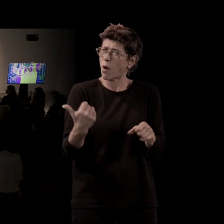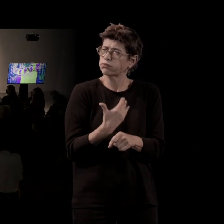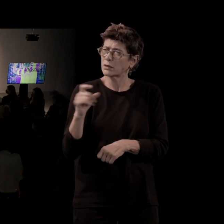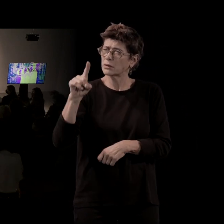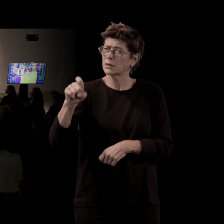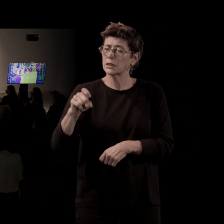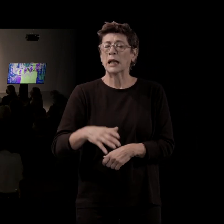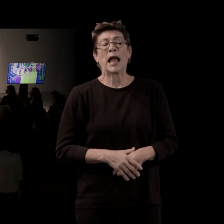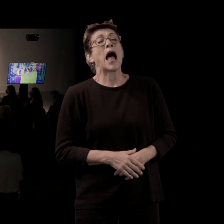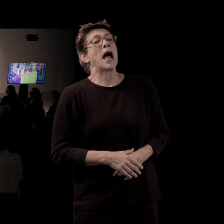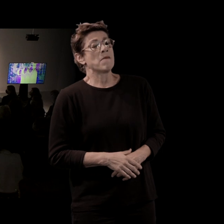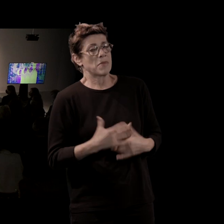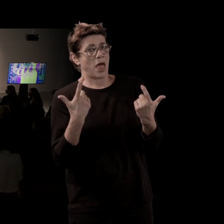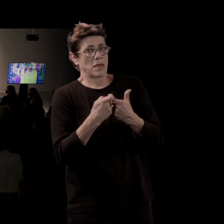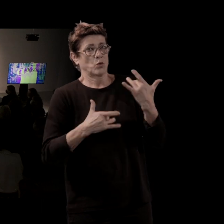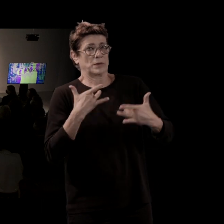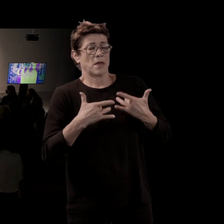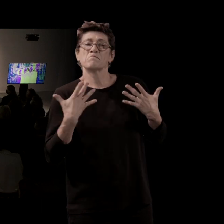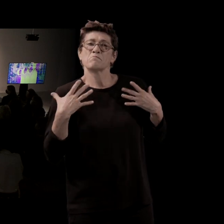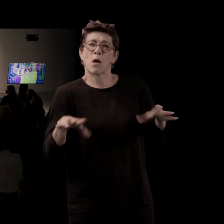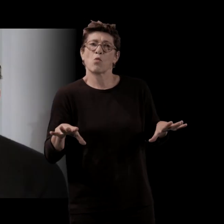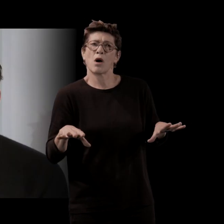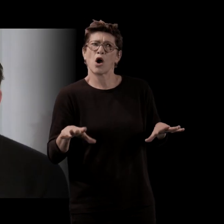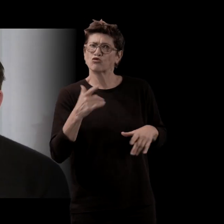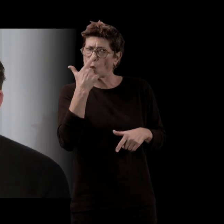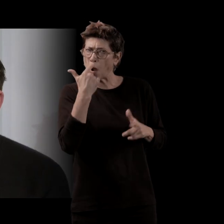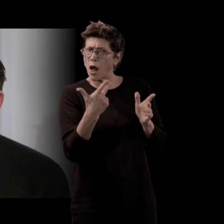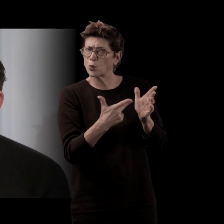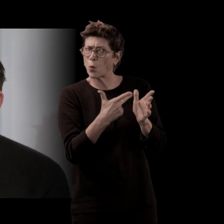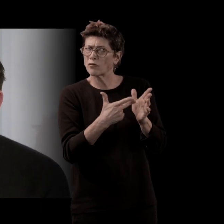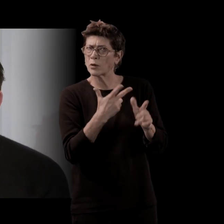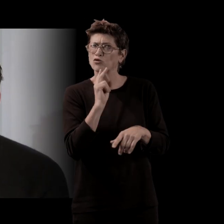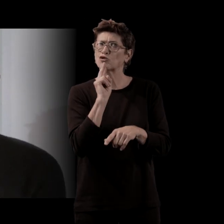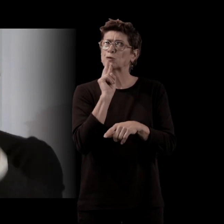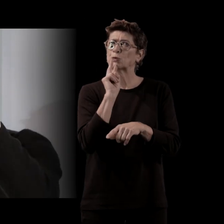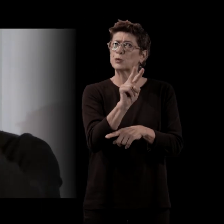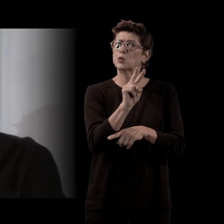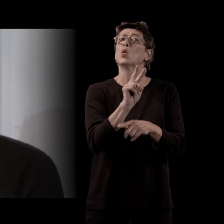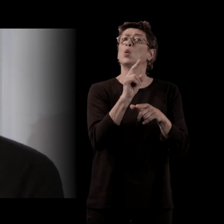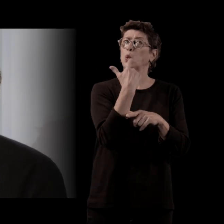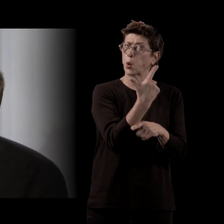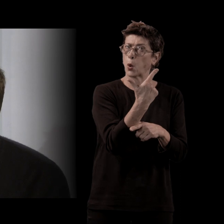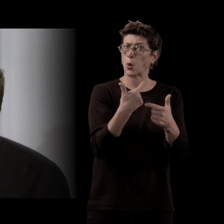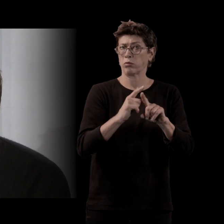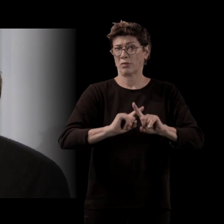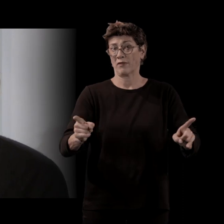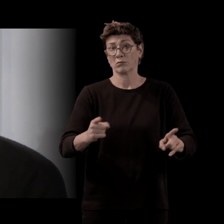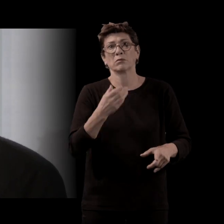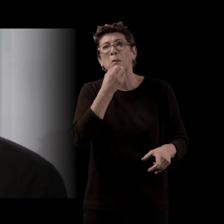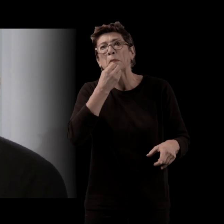ça, ce n pas moi qui m'en suis occupé. Je crois qu'il y en a eu trois, mais moi, je n'en ai vu que deux et ça s'est très bien passé. C'est-à que